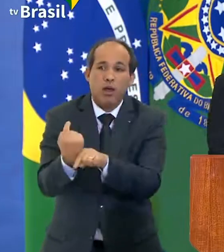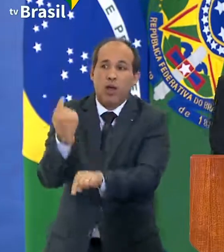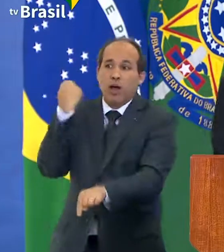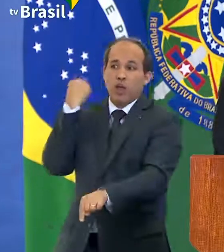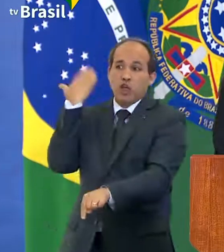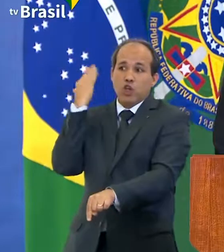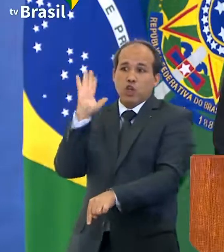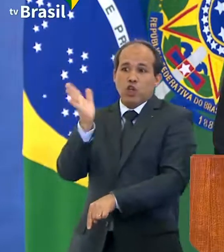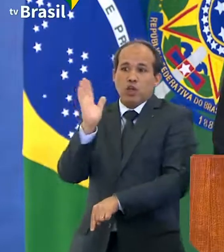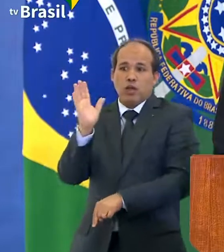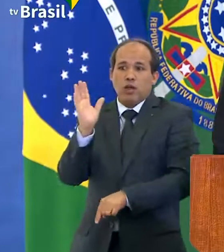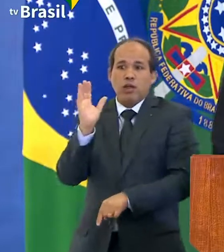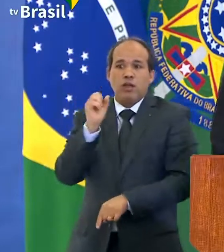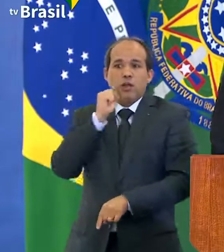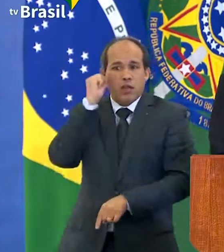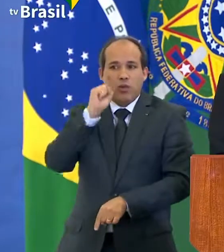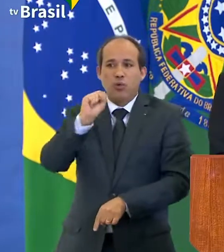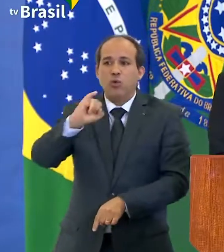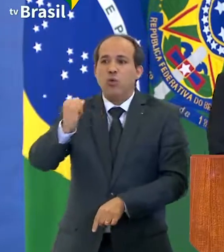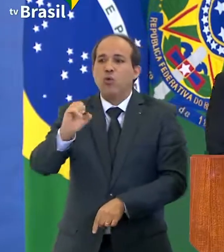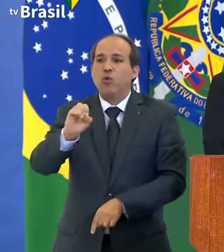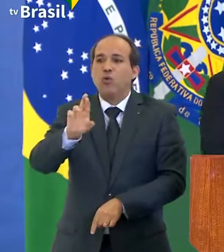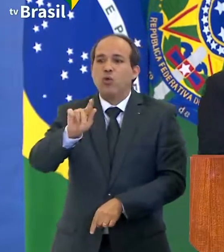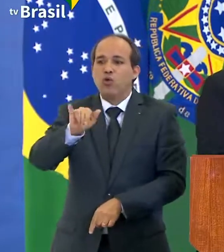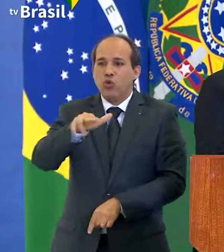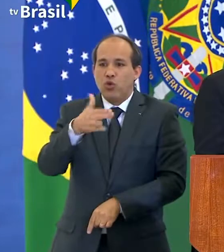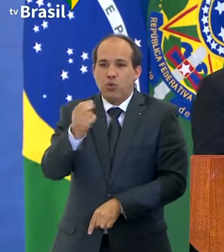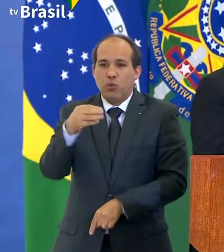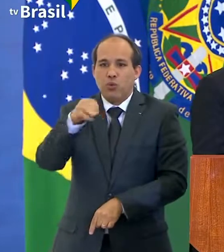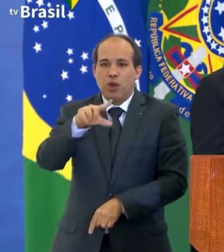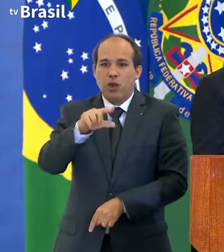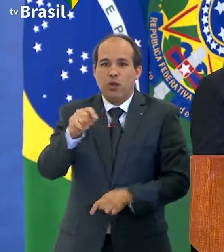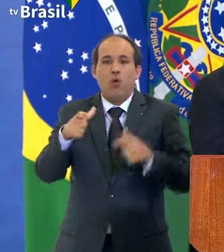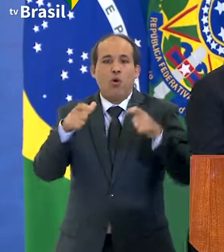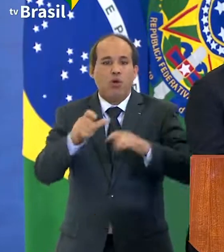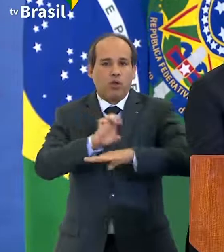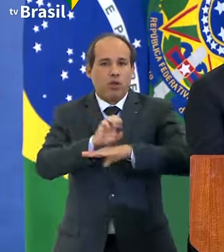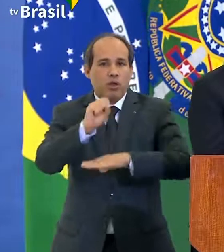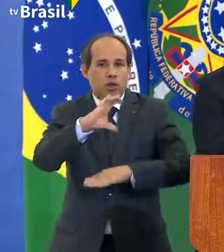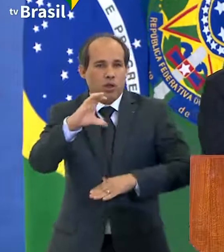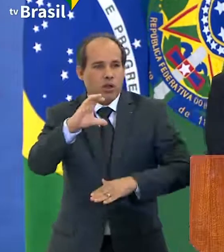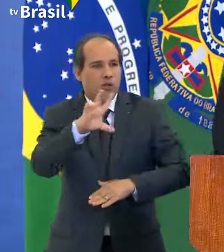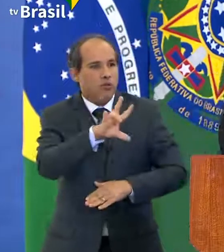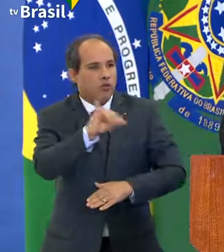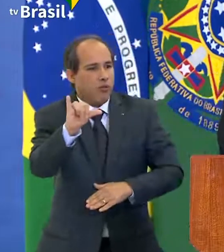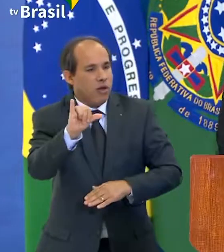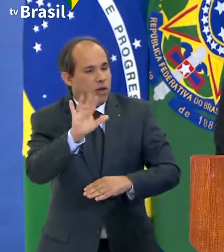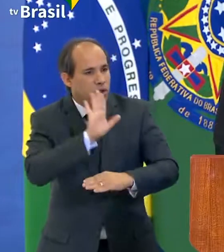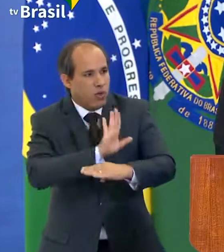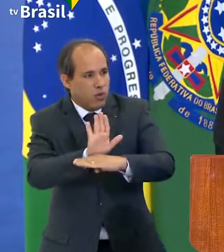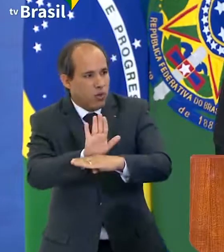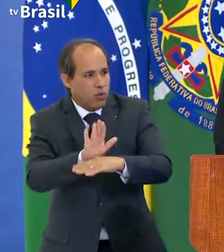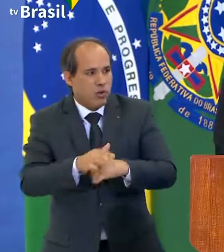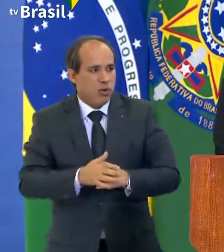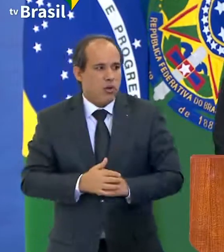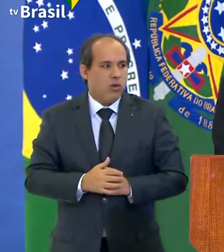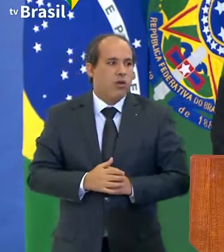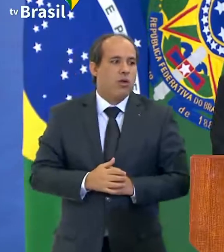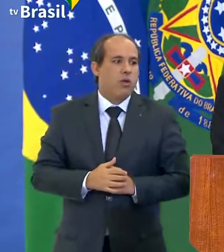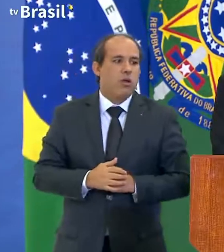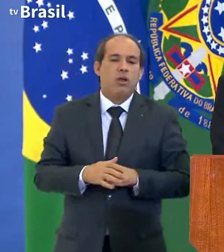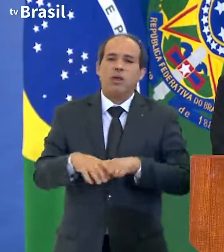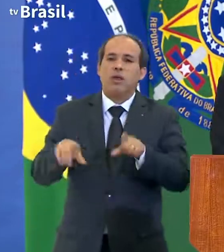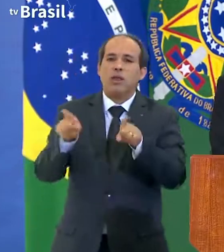pelo senador Jorginho Mello, de Santa Catarina, que vai atender, entre